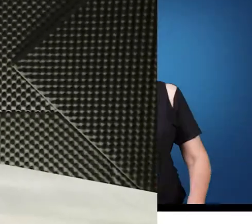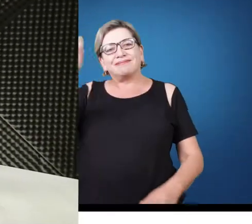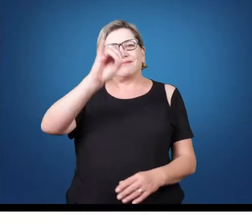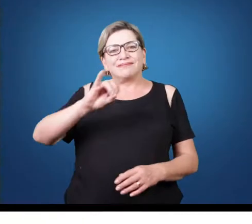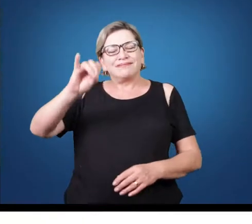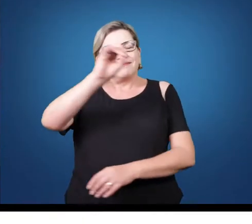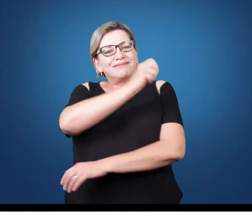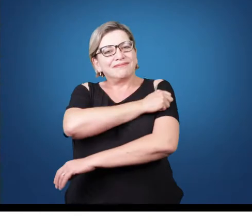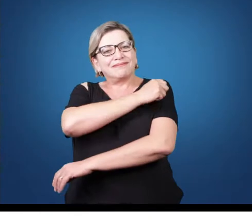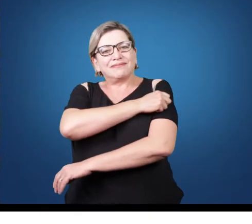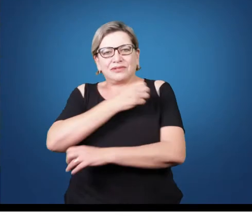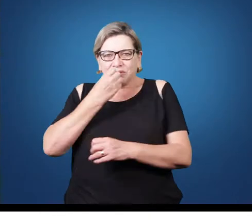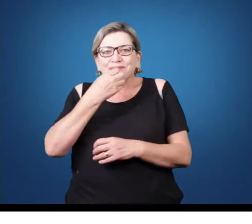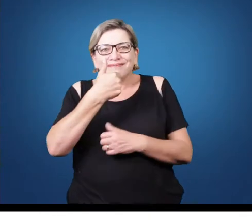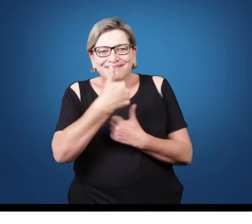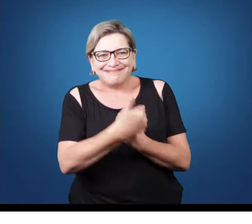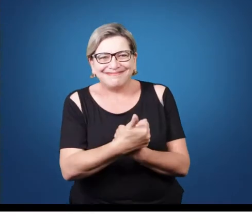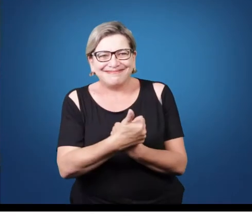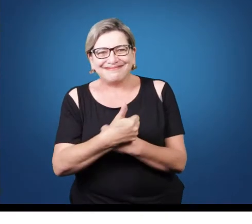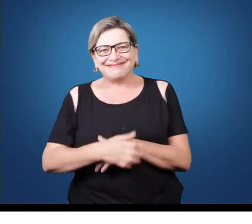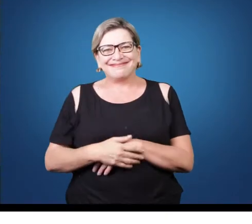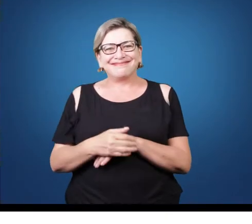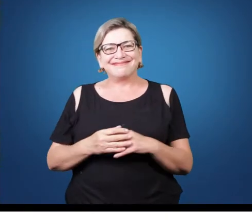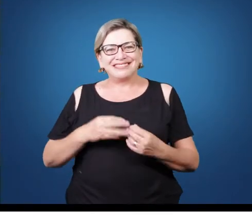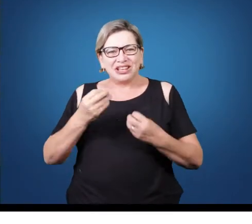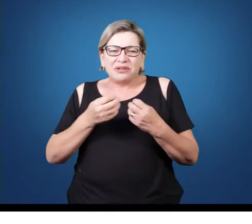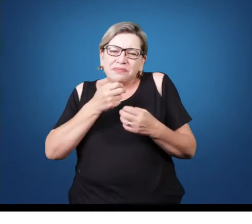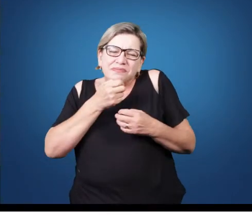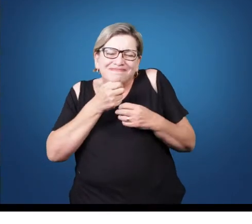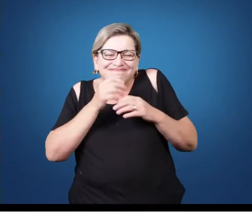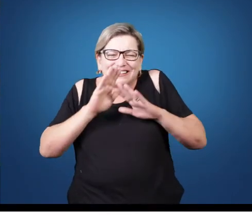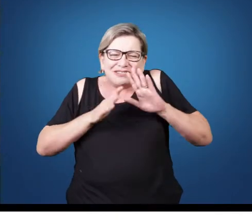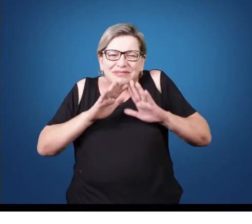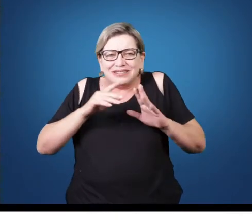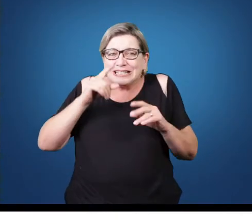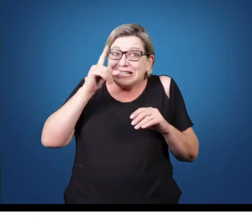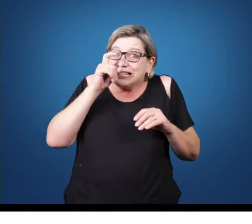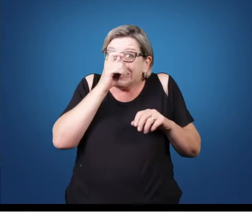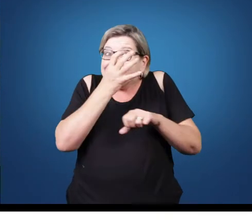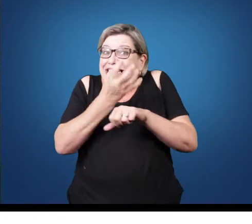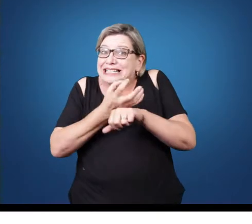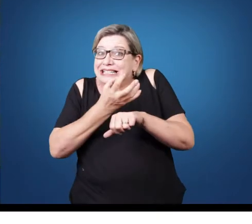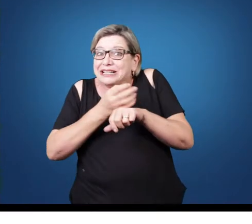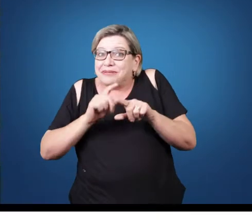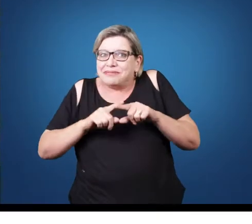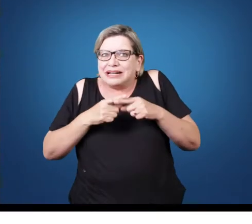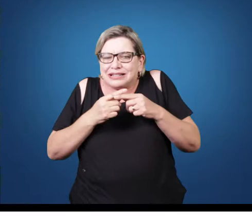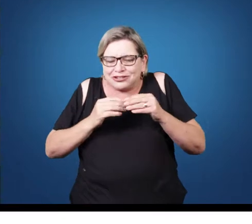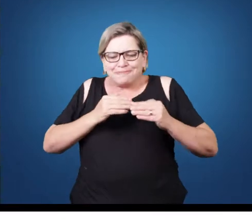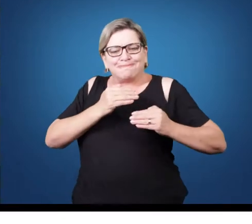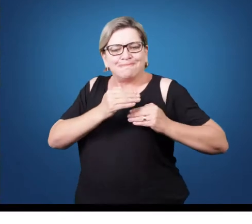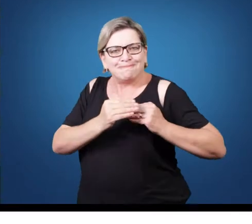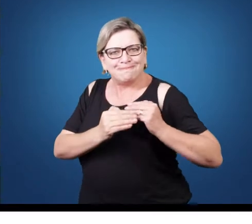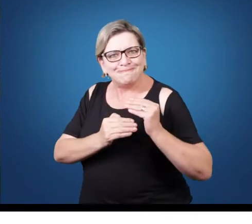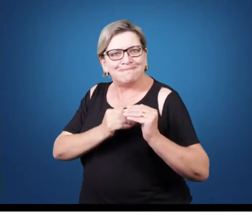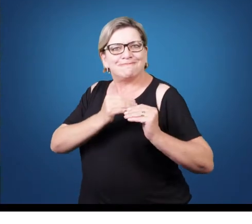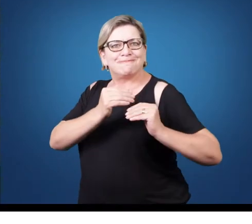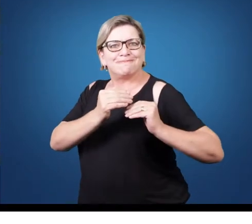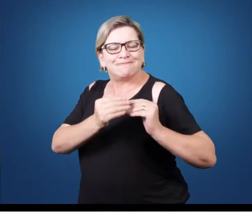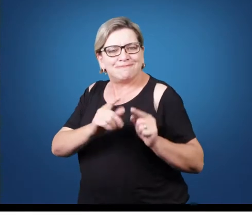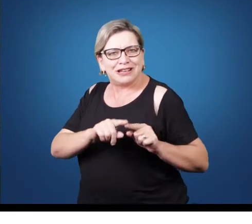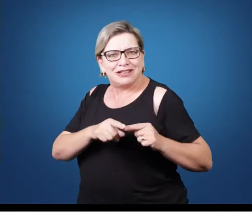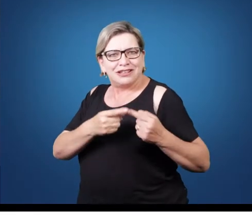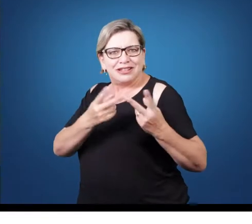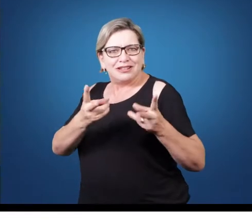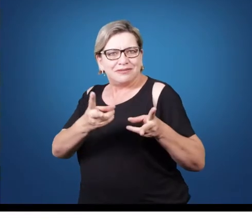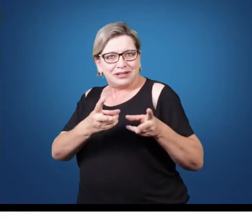Olá, estudantes, tudo bem com vocês? É um pouco difícil essa matéria, mas a gente está caminhando, vai? E olha só,